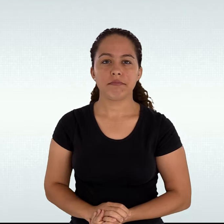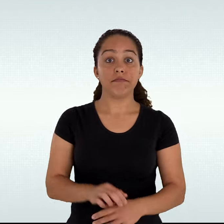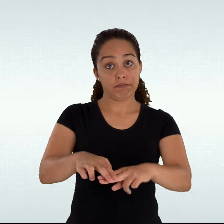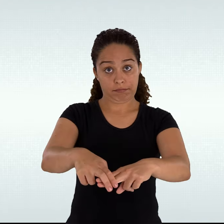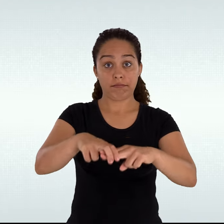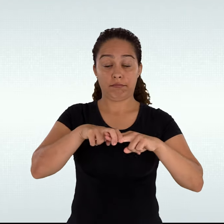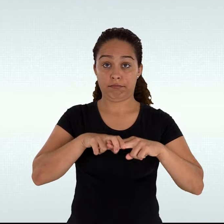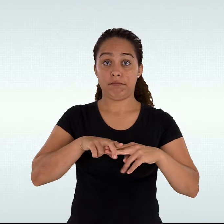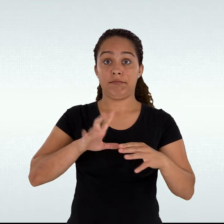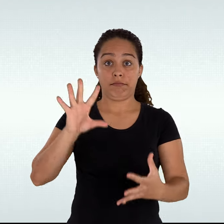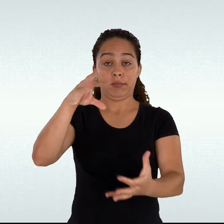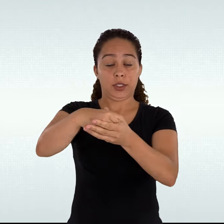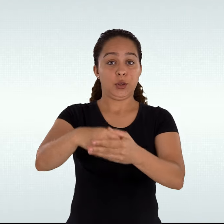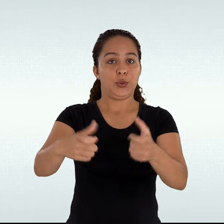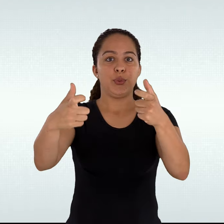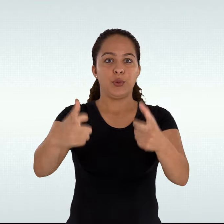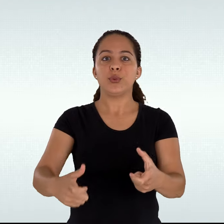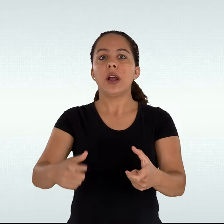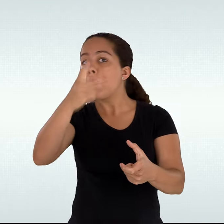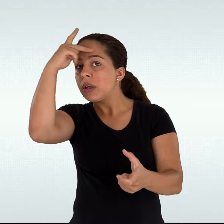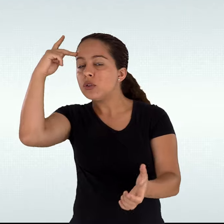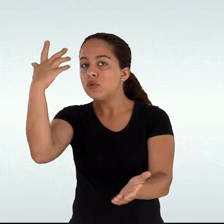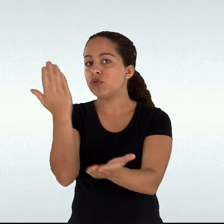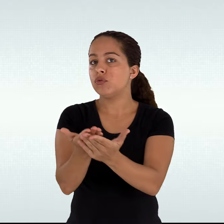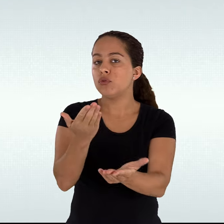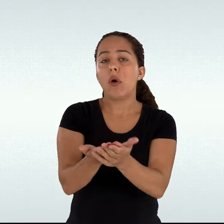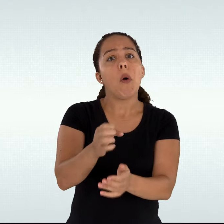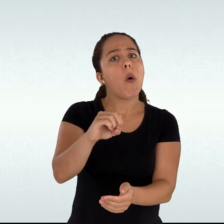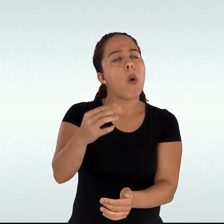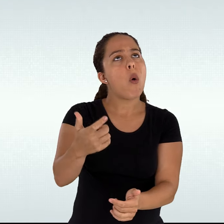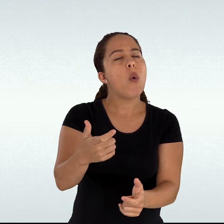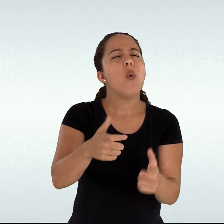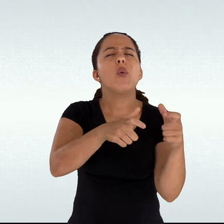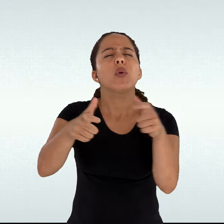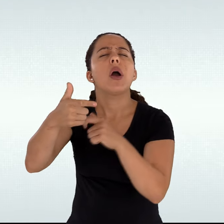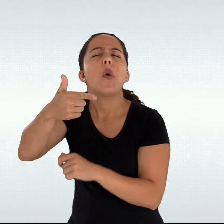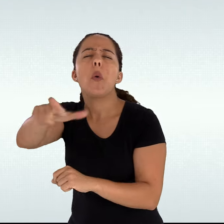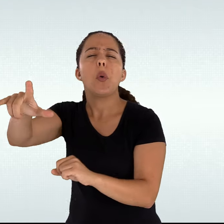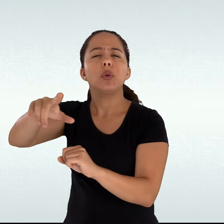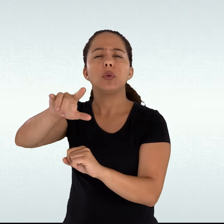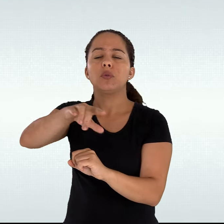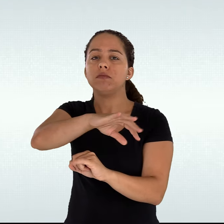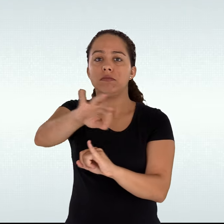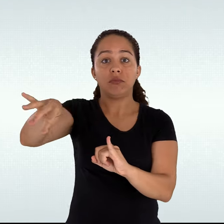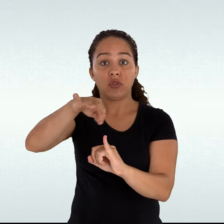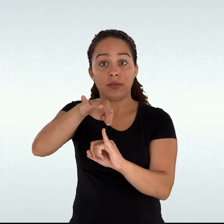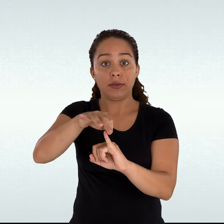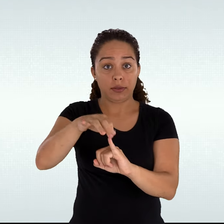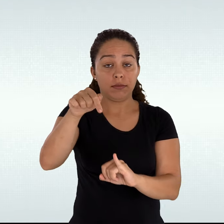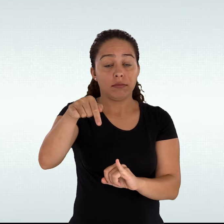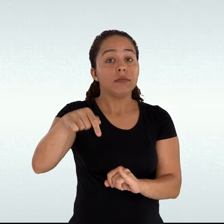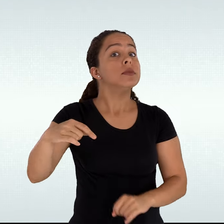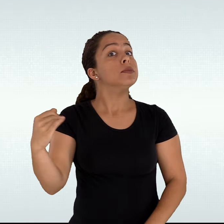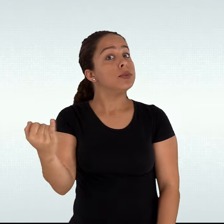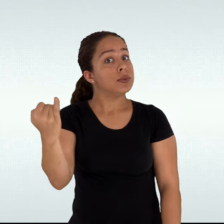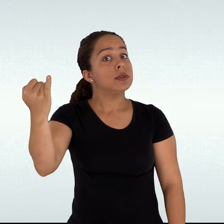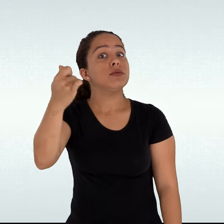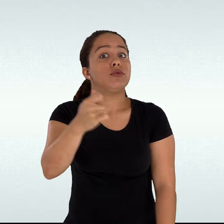ou em qualquer outro campus do nosso Instituto Federal, o estudante deve ser referido, tanto na forma